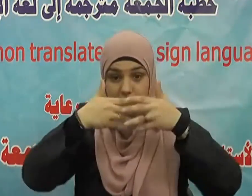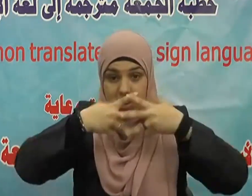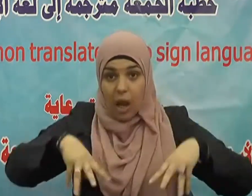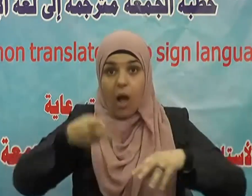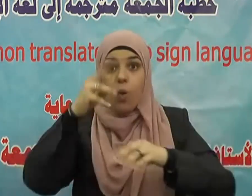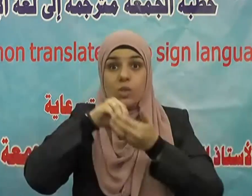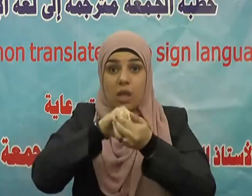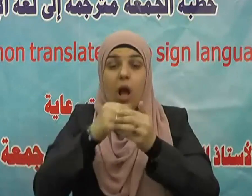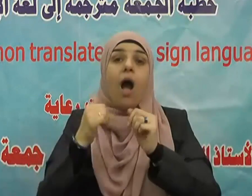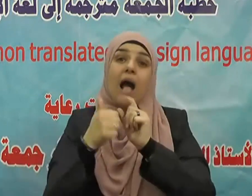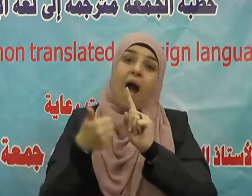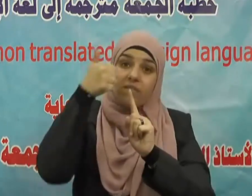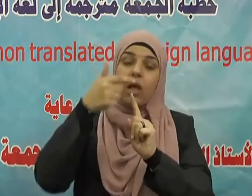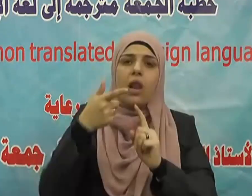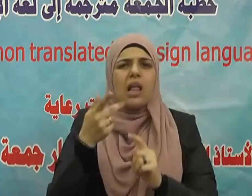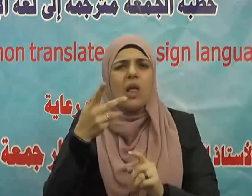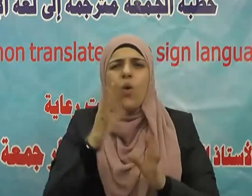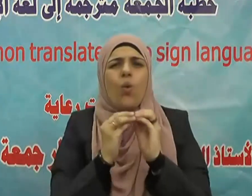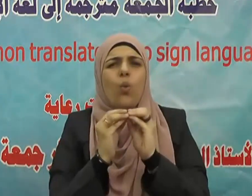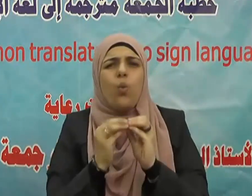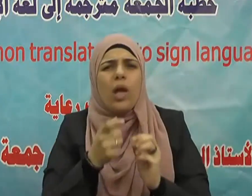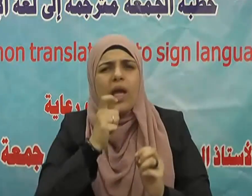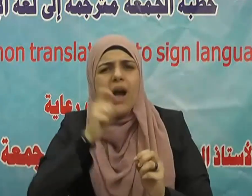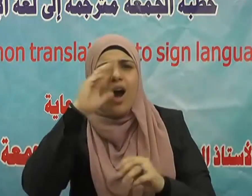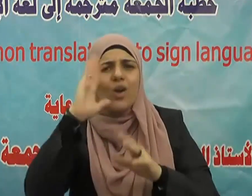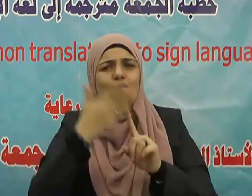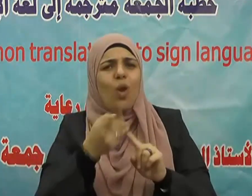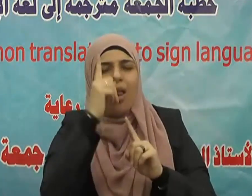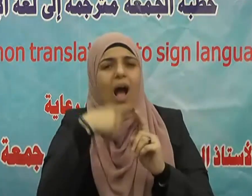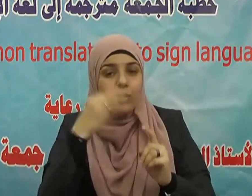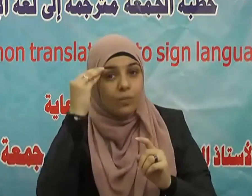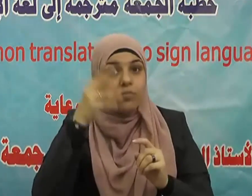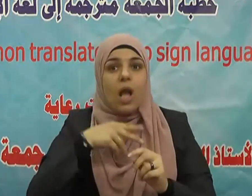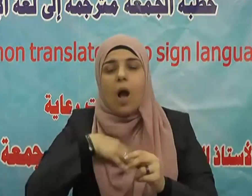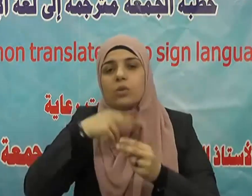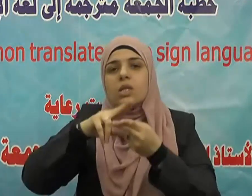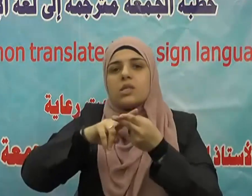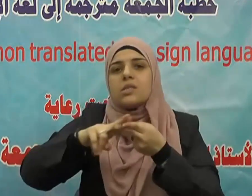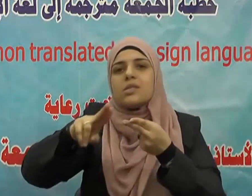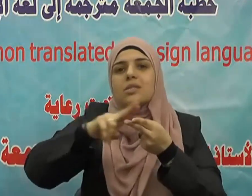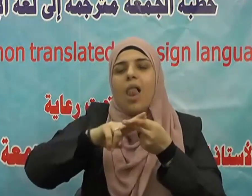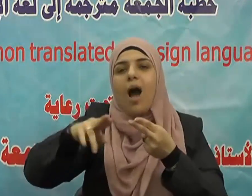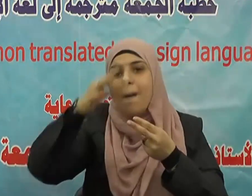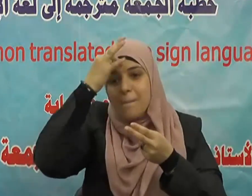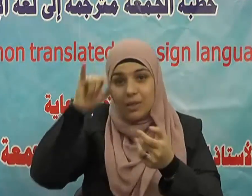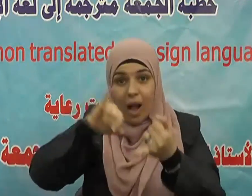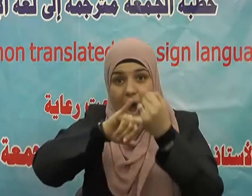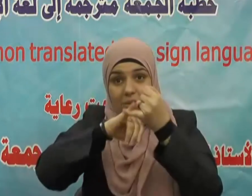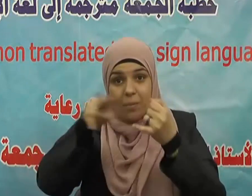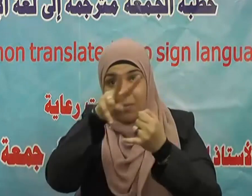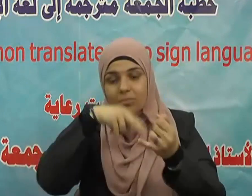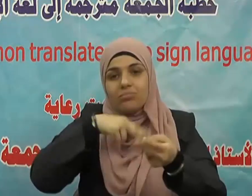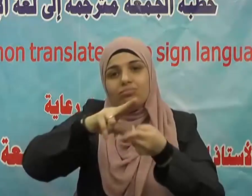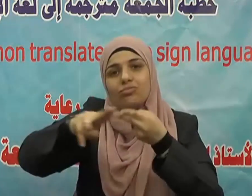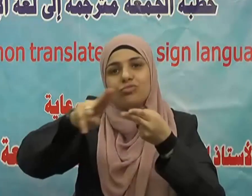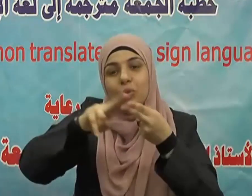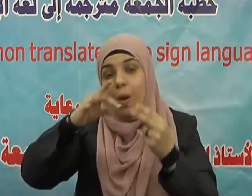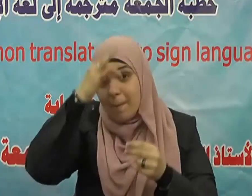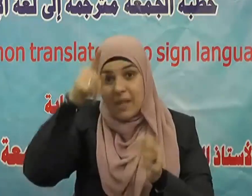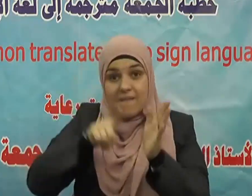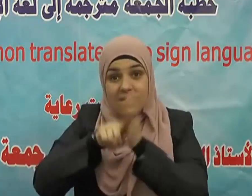وسلم جزاء الإصلاح وأثر فساد ذات البين فقال صلى الله عليه وسلم